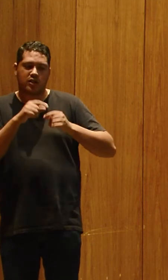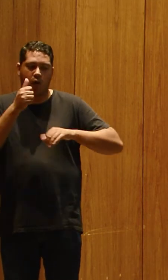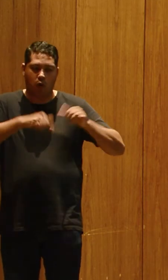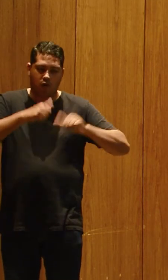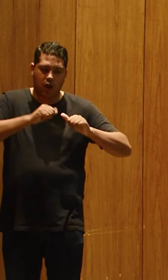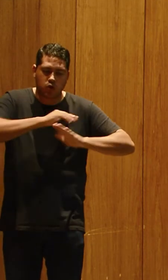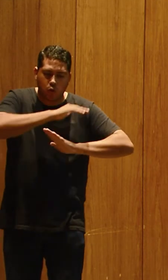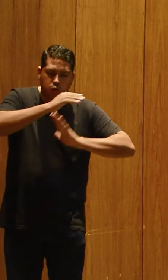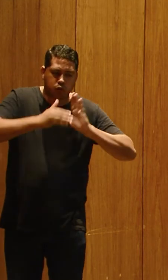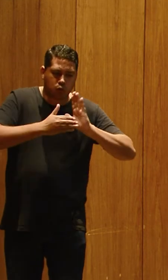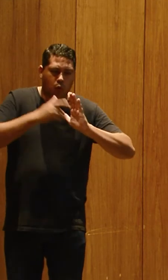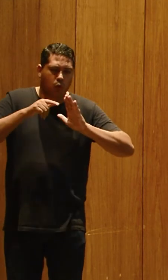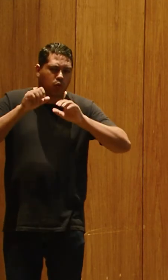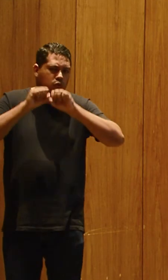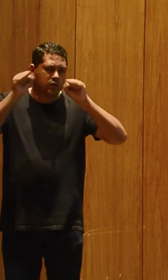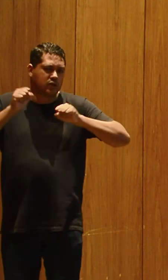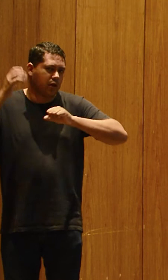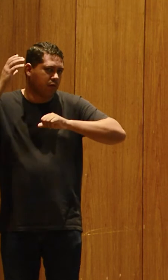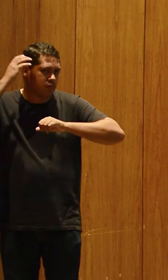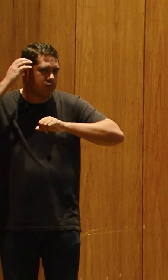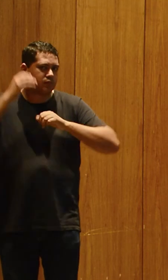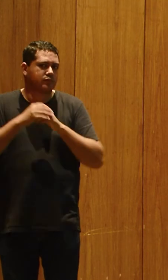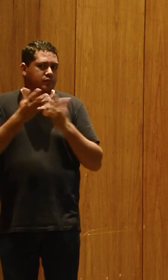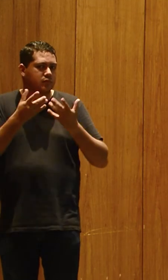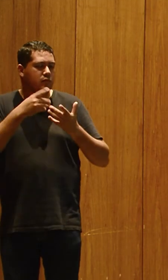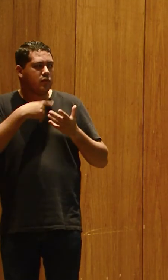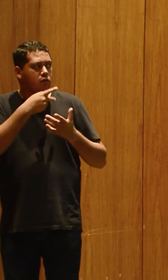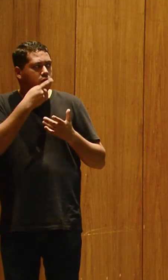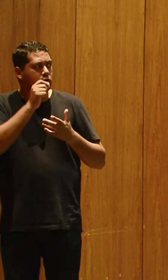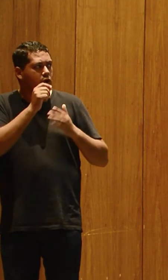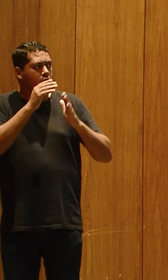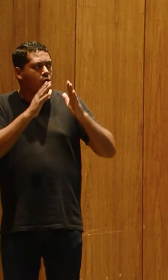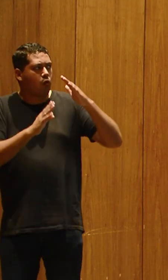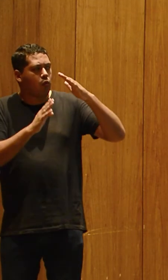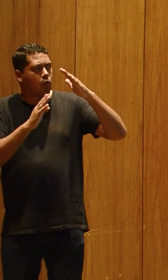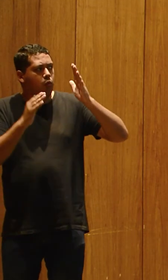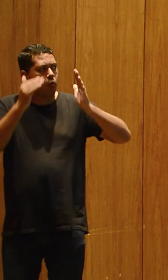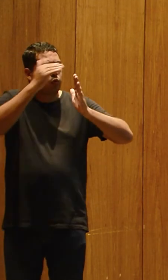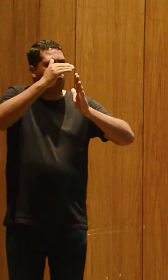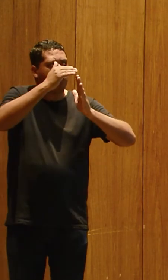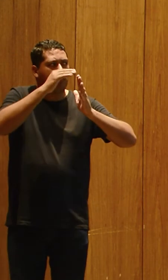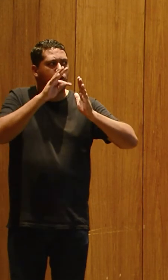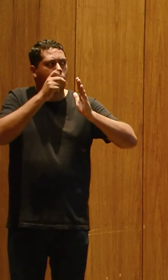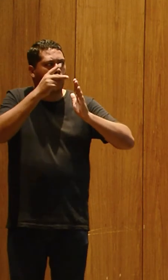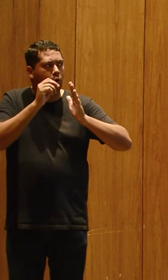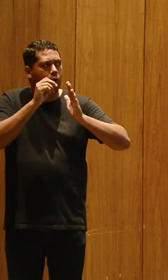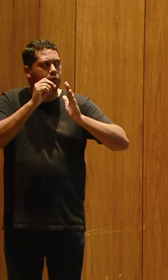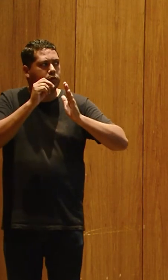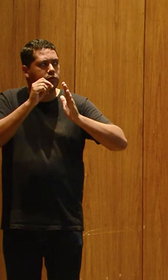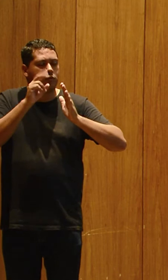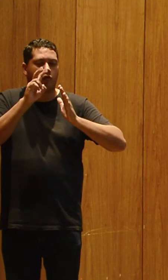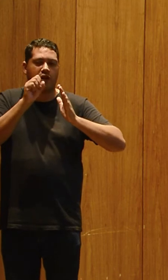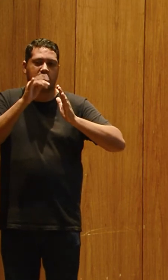o sistema. E aí, eu consigo fazer o que a gente chama do topo diagnóstico vestibular funcional, porque o nosológico é o que o médico faz. Ele vai lá, ele vai te